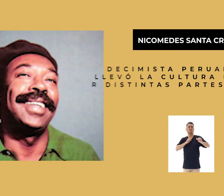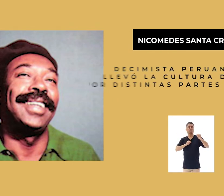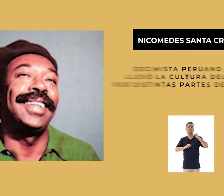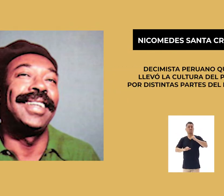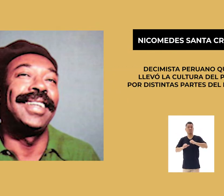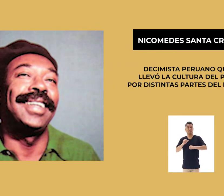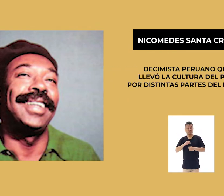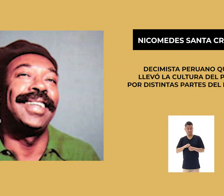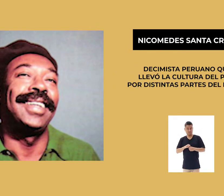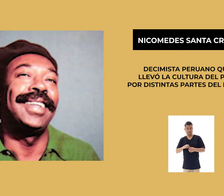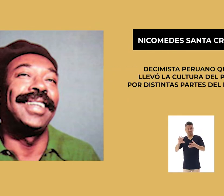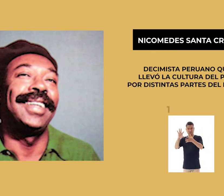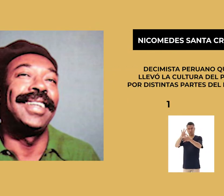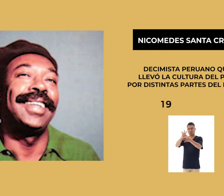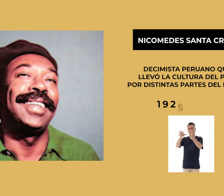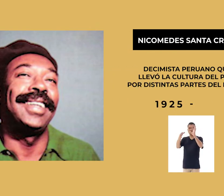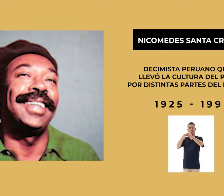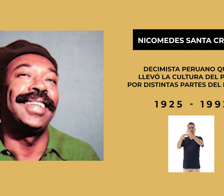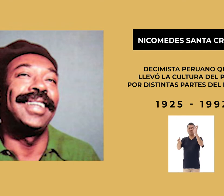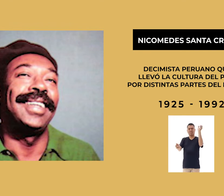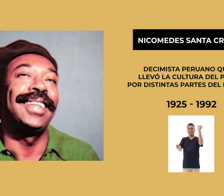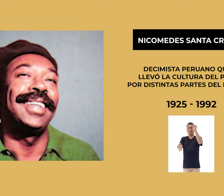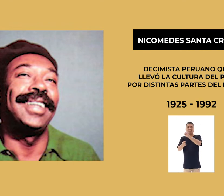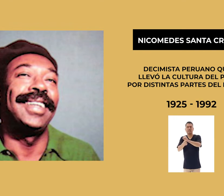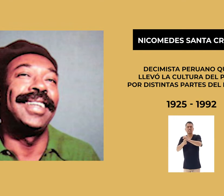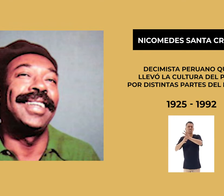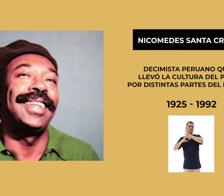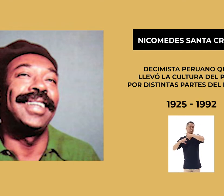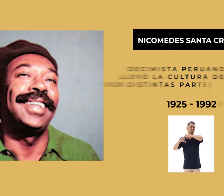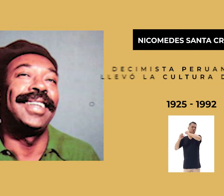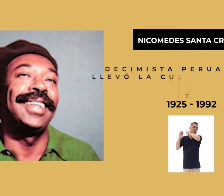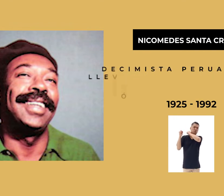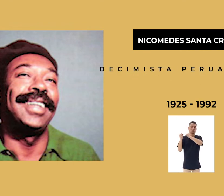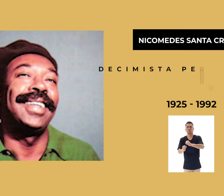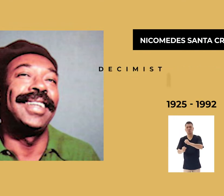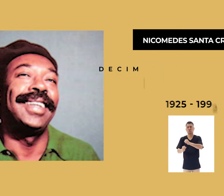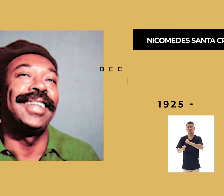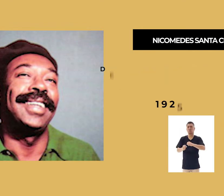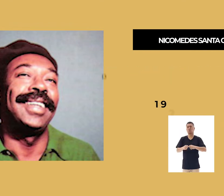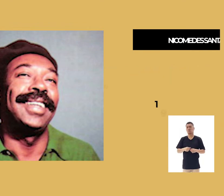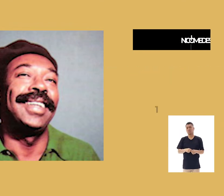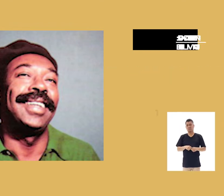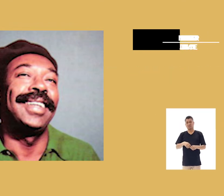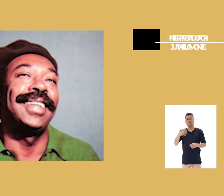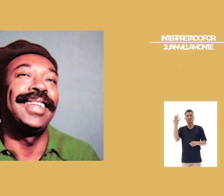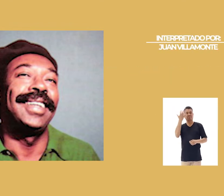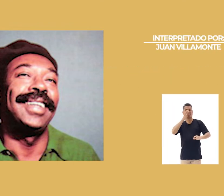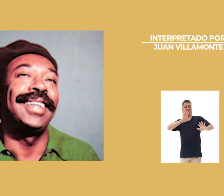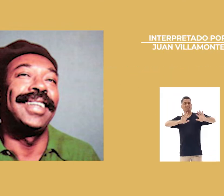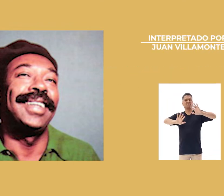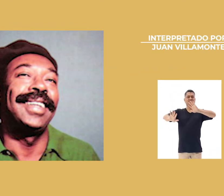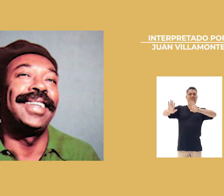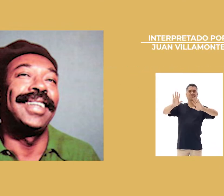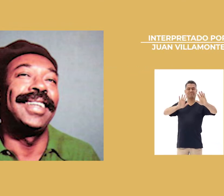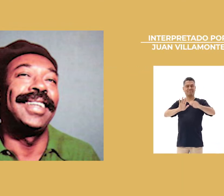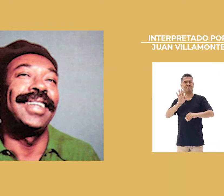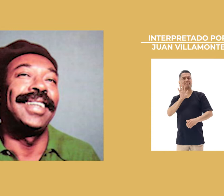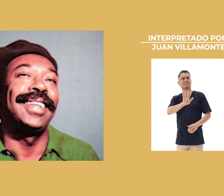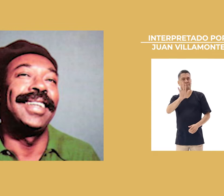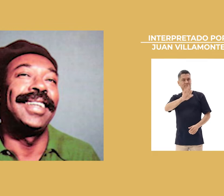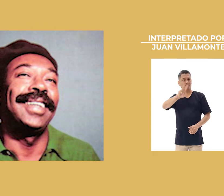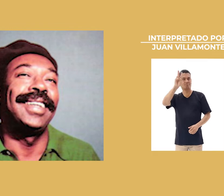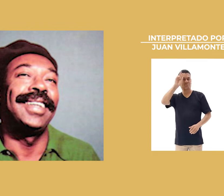y penas, al compás de las cadenas, ritmos negros del